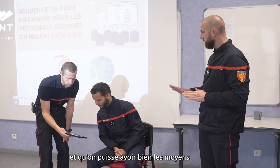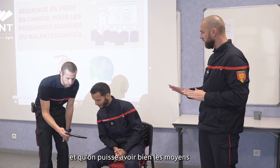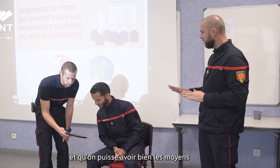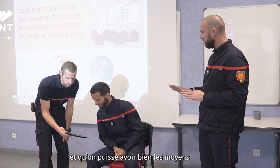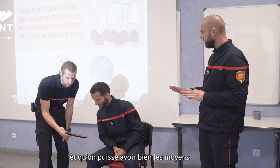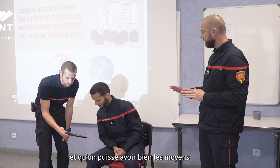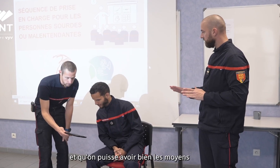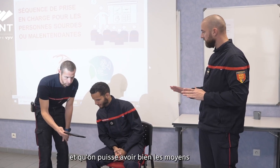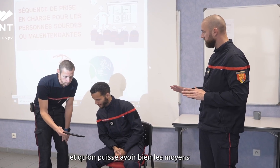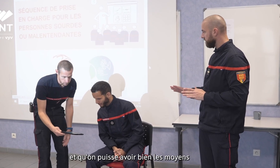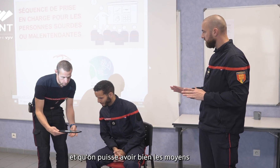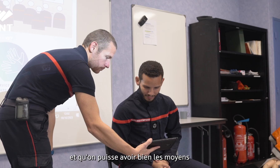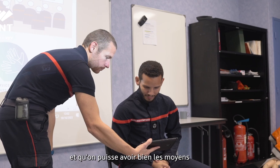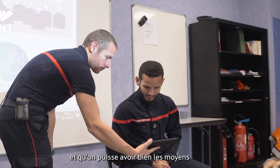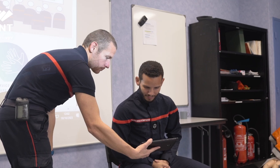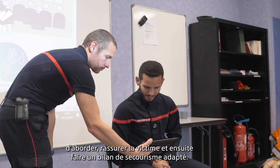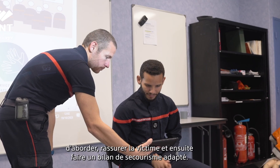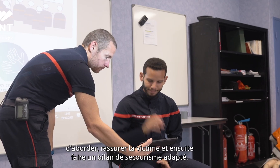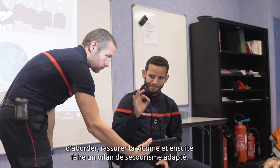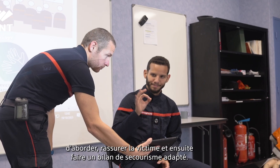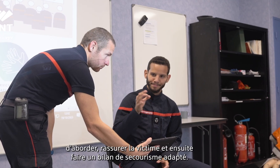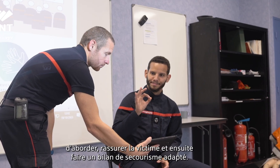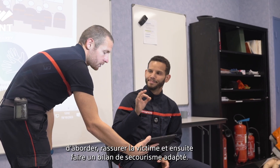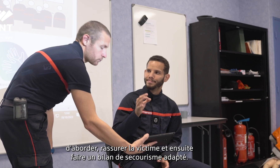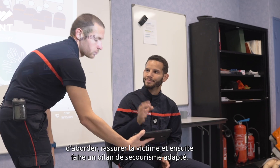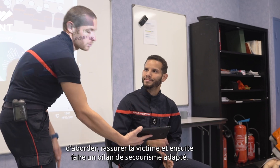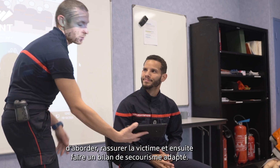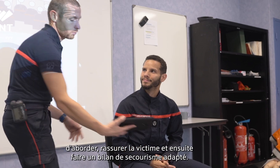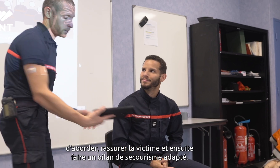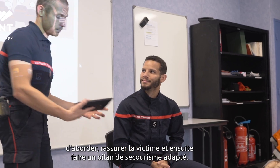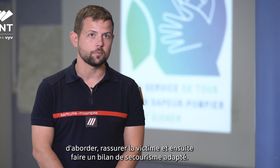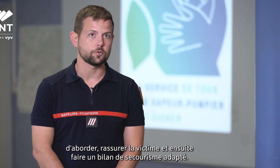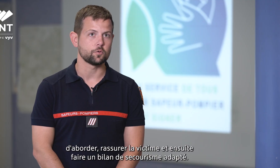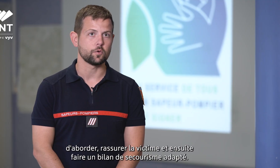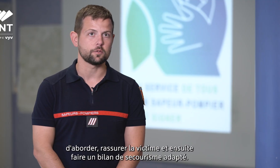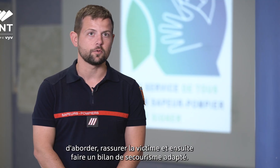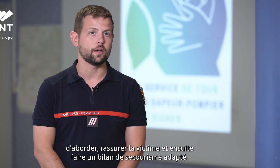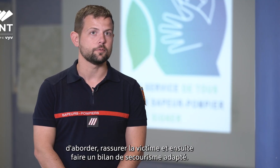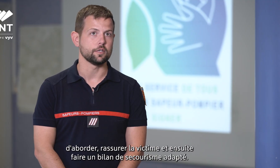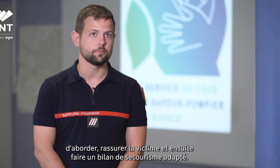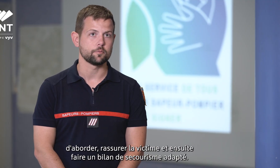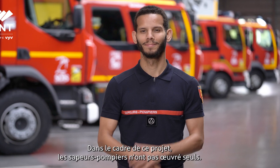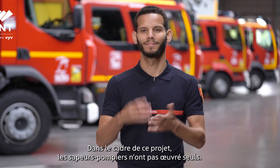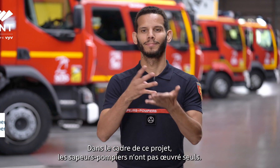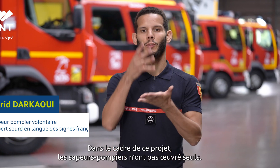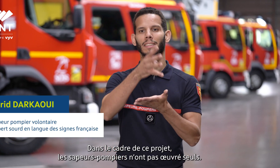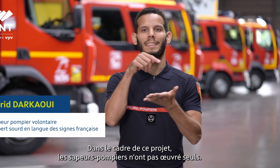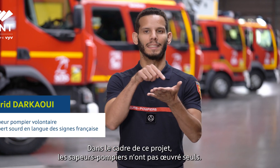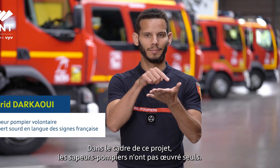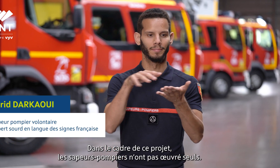avoir les moyens d'aborder et rassurer la victime et ensuite faire un bilan de secourisme adapté. Dans le cadre de